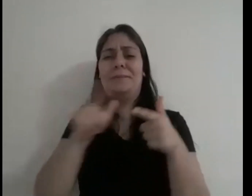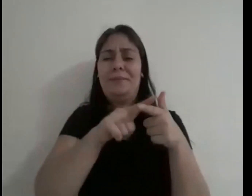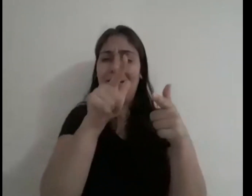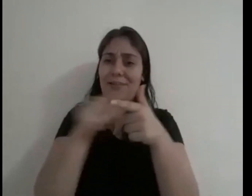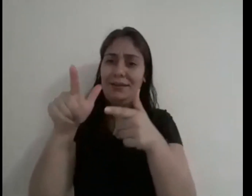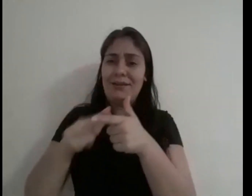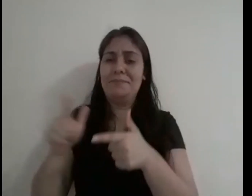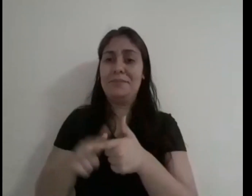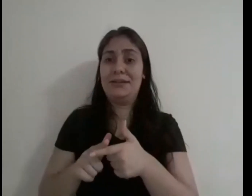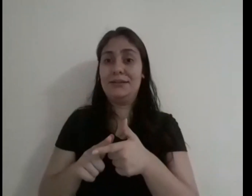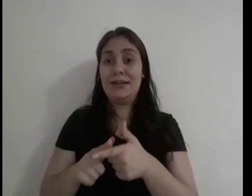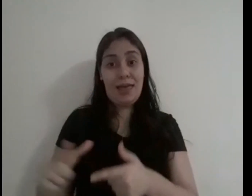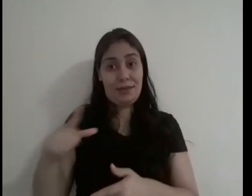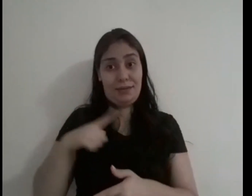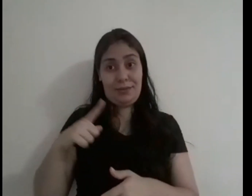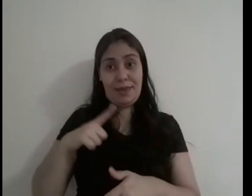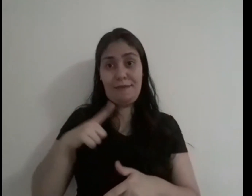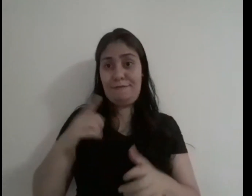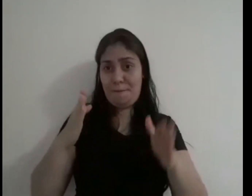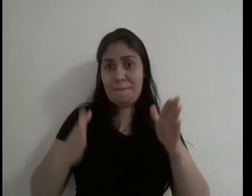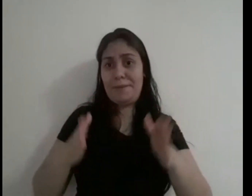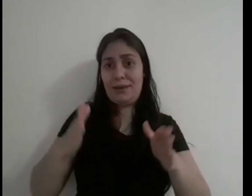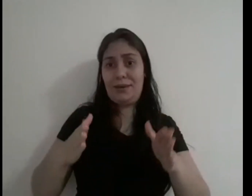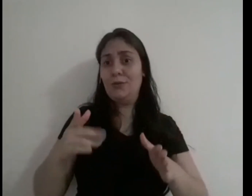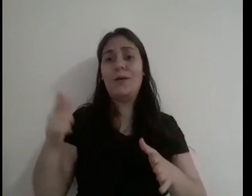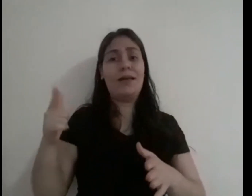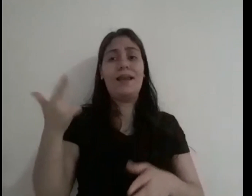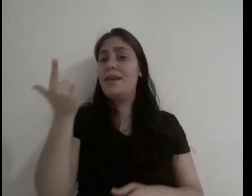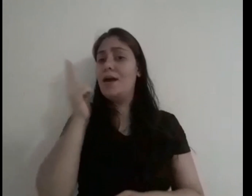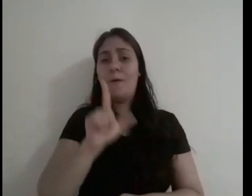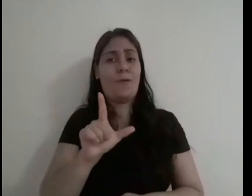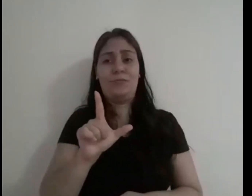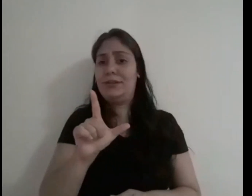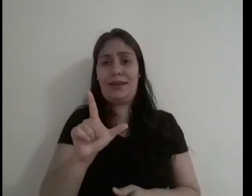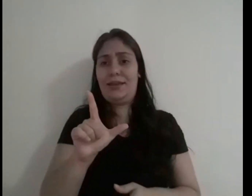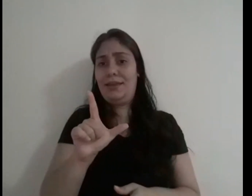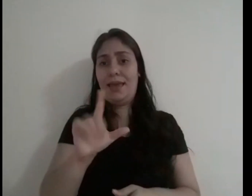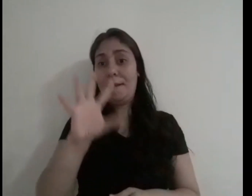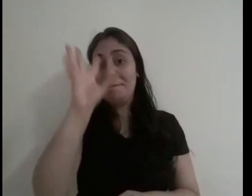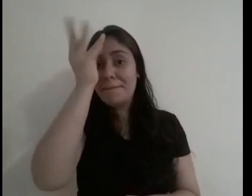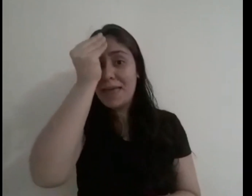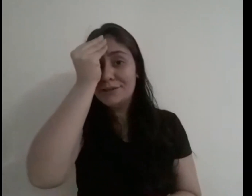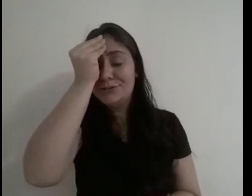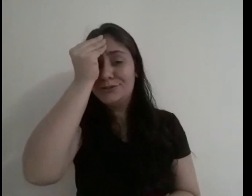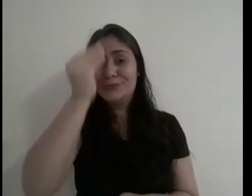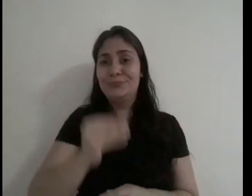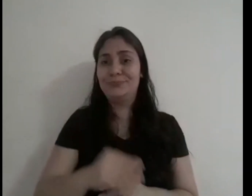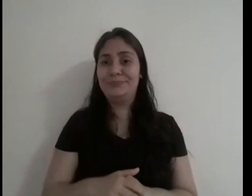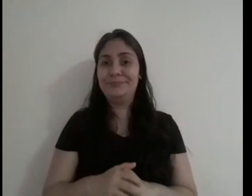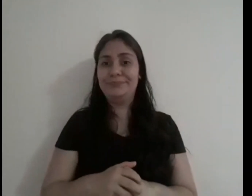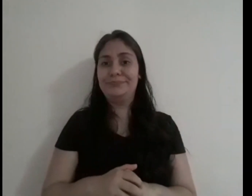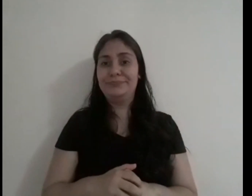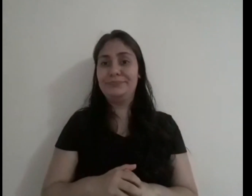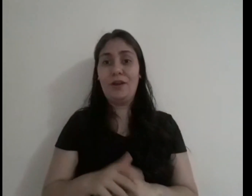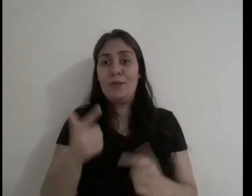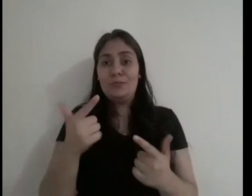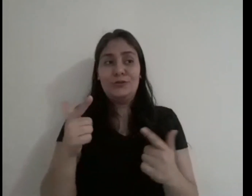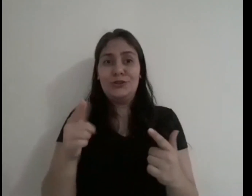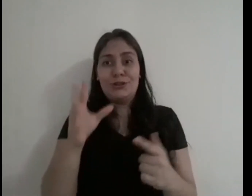problemas que ocorriam. E ele teve um período que ele não conseguiu ter nenhum médium